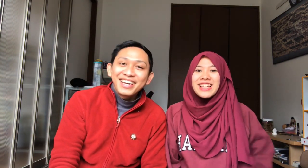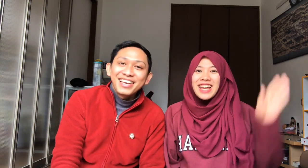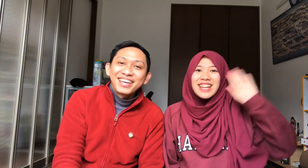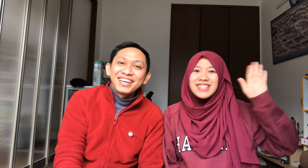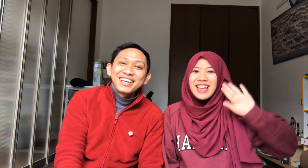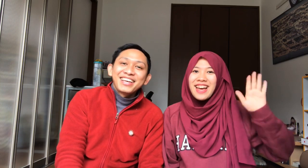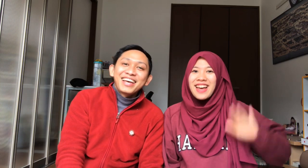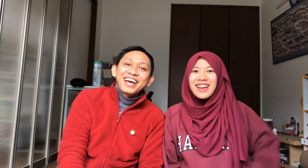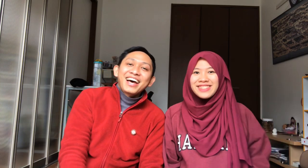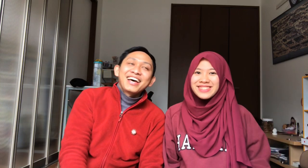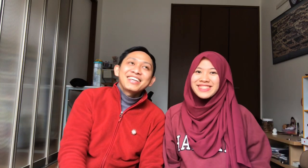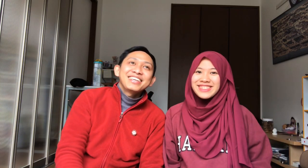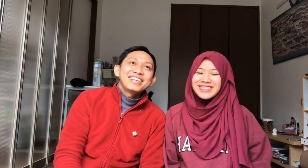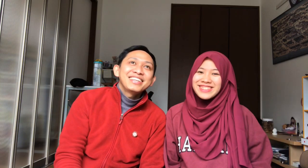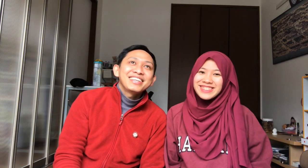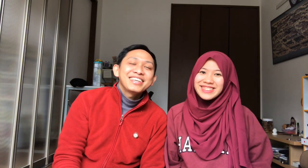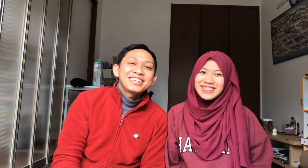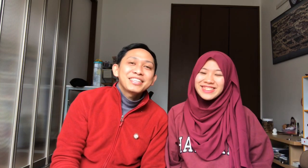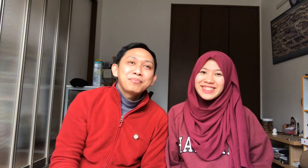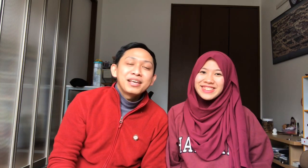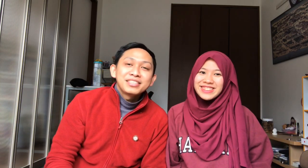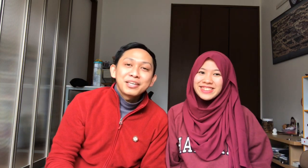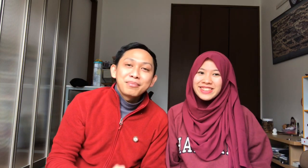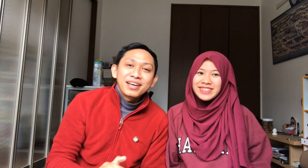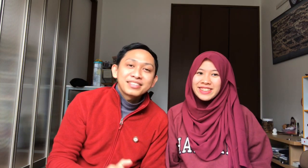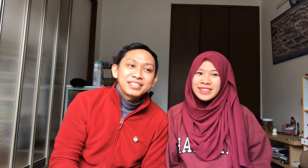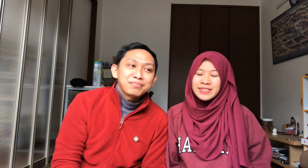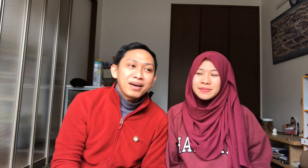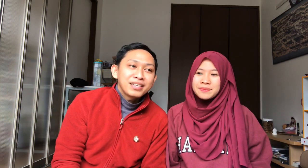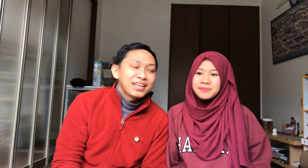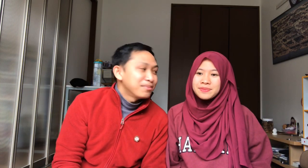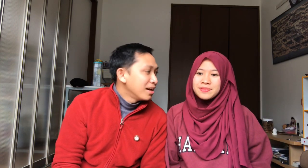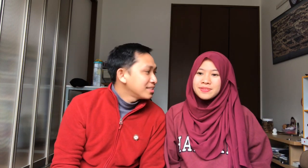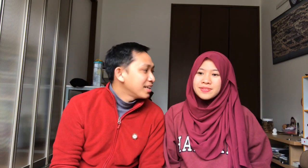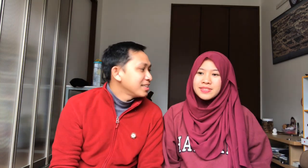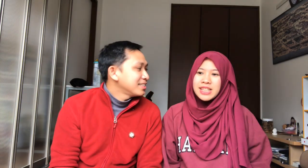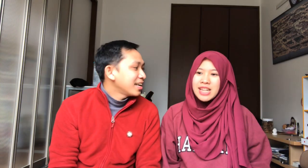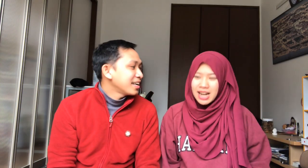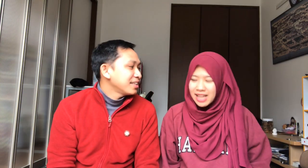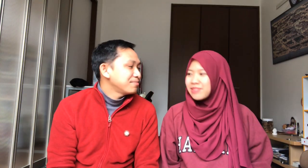Saya Disa Hari ini kita belajar bahasa Jepang Dan bahasa isyarat